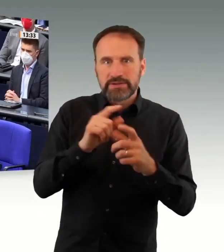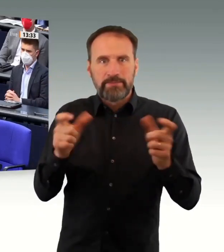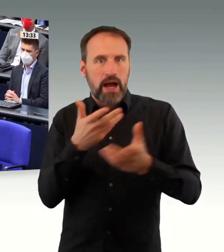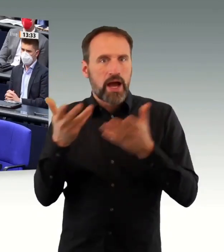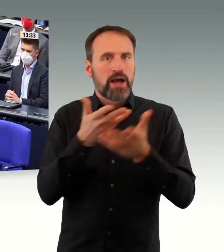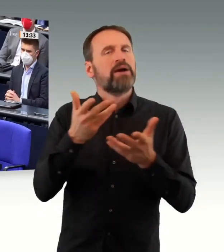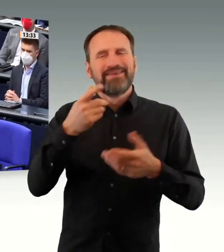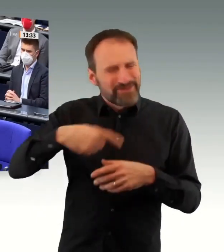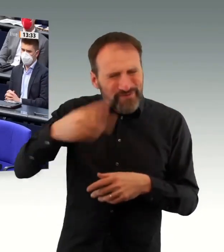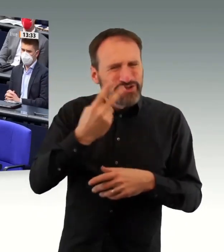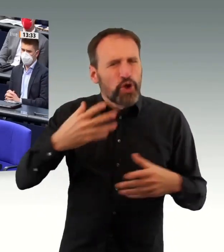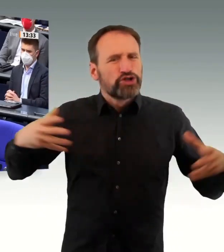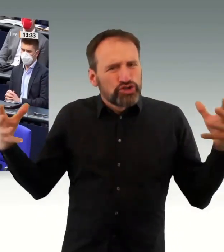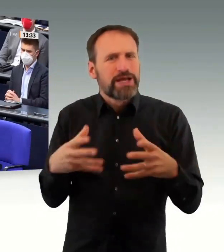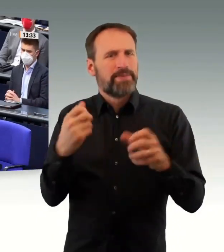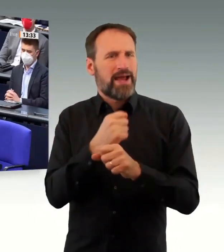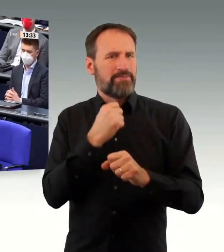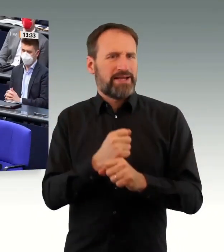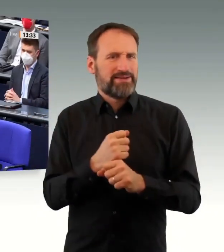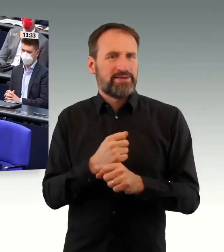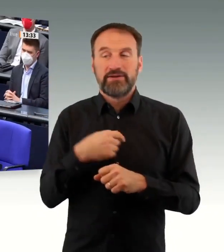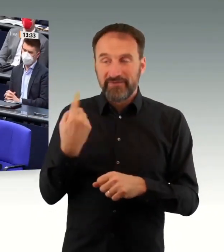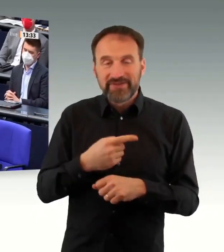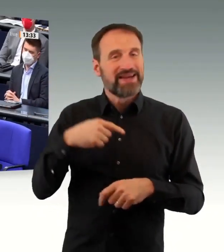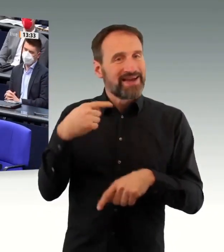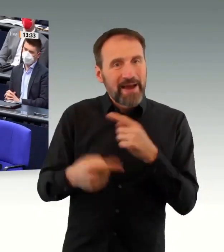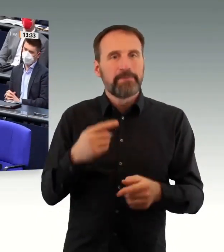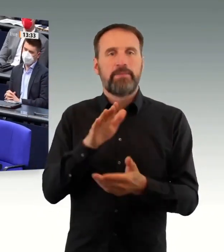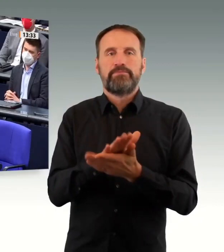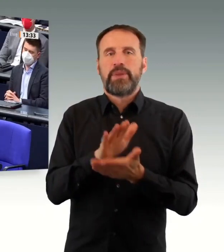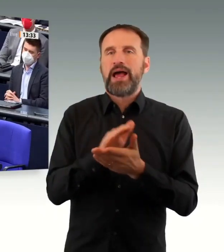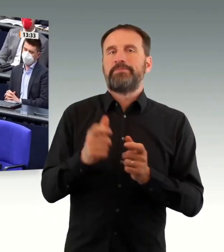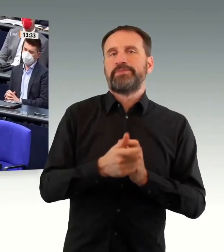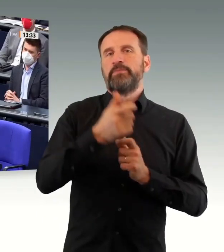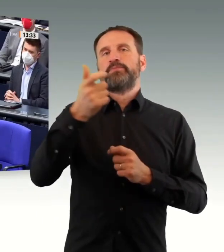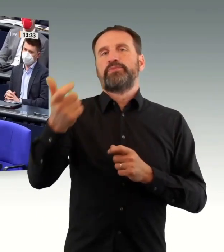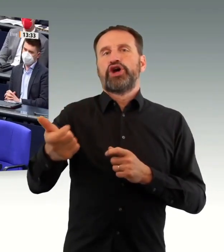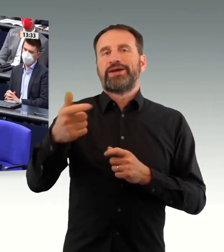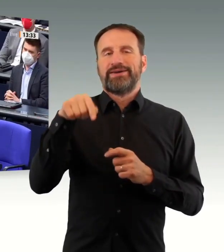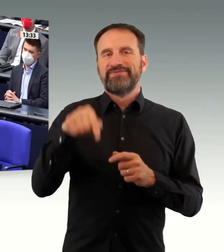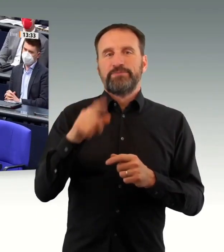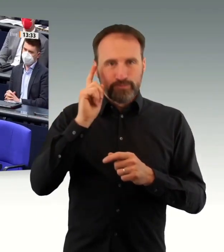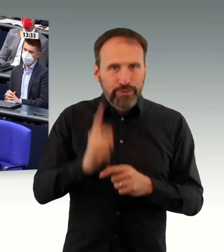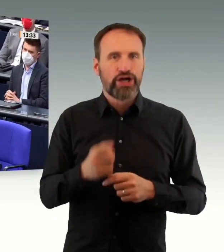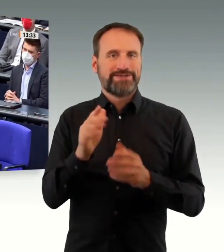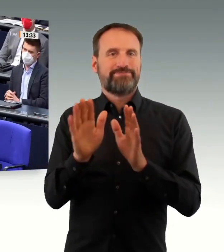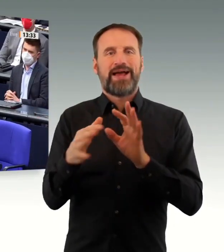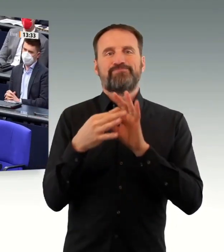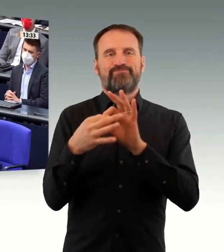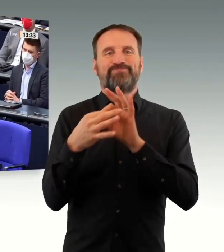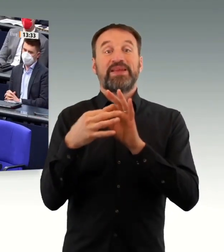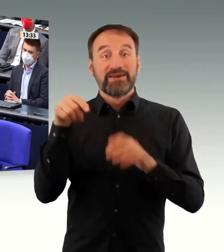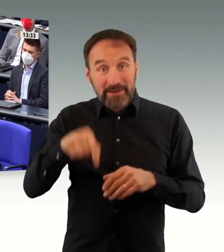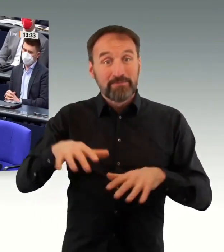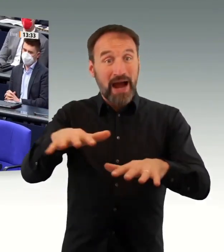könnte viel erzählen, was ich nicht tue. Wir müssen zusammenhalten. Aber wir dürfen die Bürger nicht verunsichern, dass wir